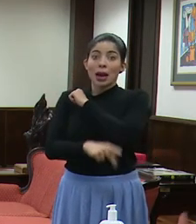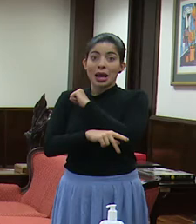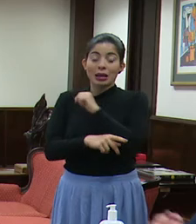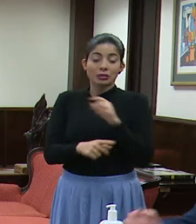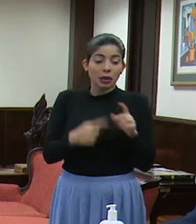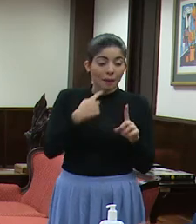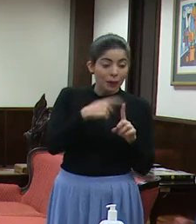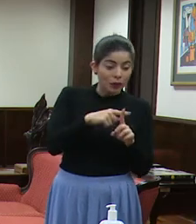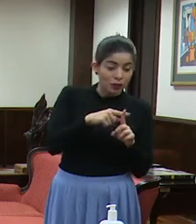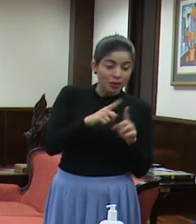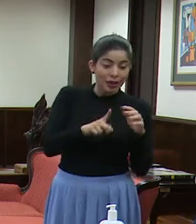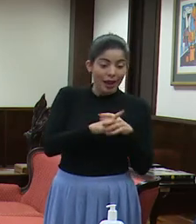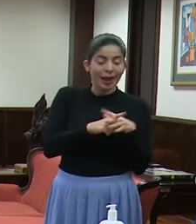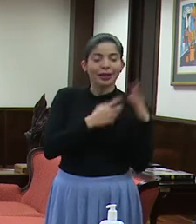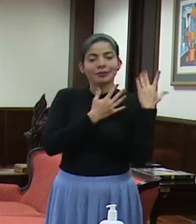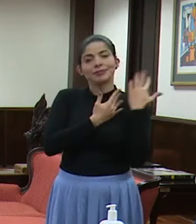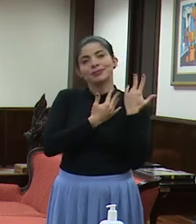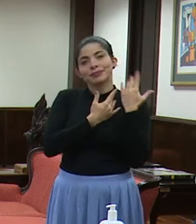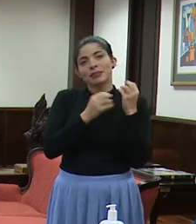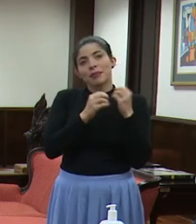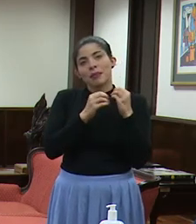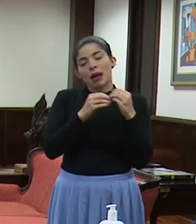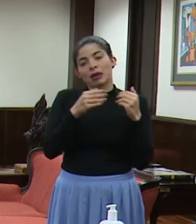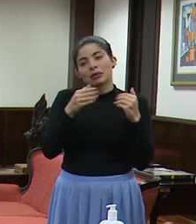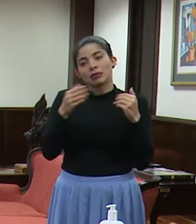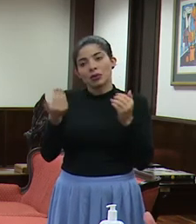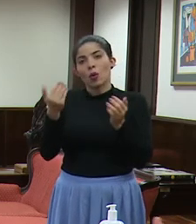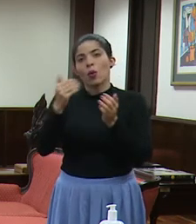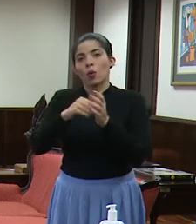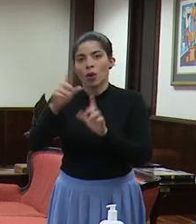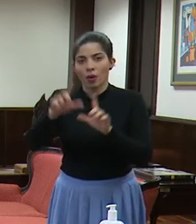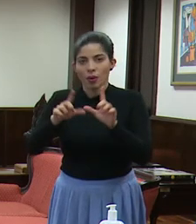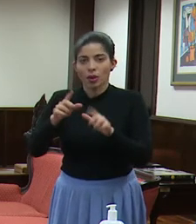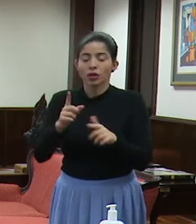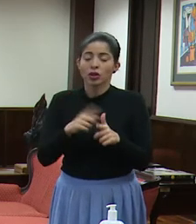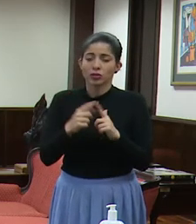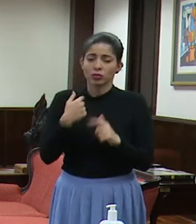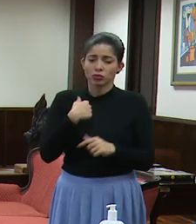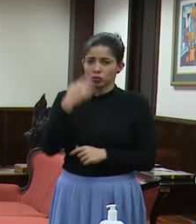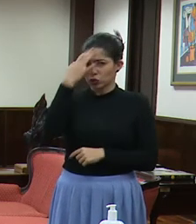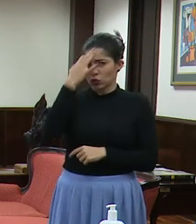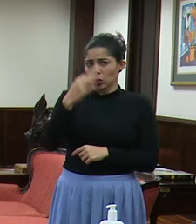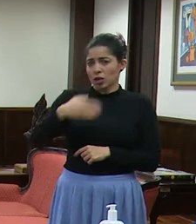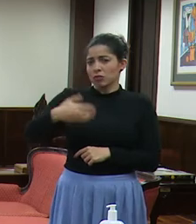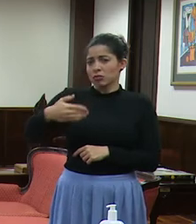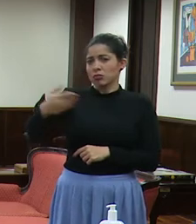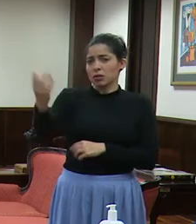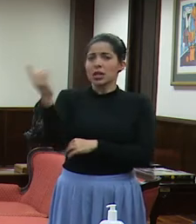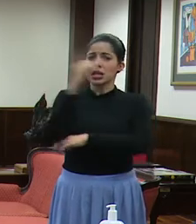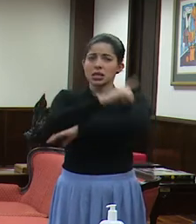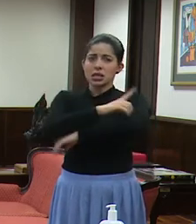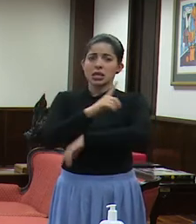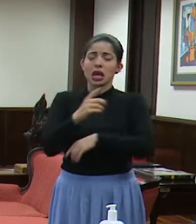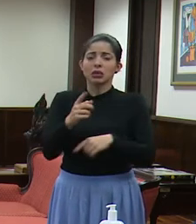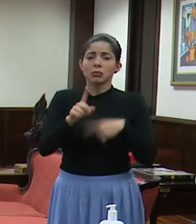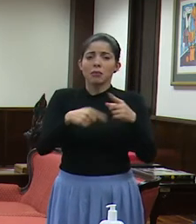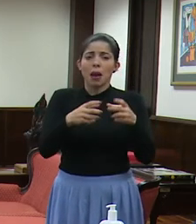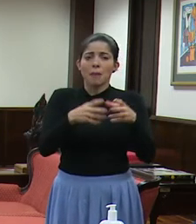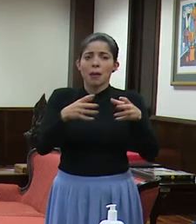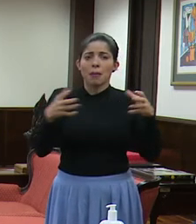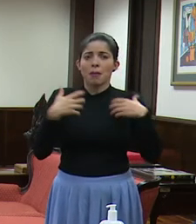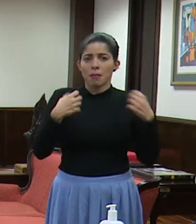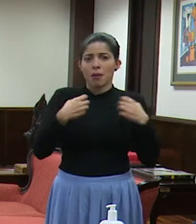una de las dos y hay que esperar otros días para hacerlo. Yo creo que en los próximos días, pues tendríamos más recuperados